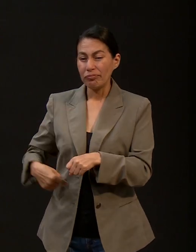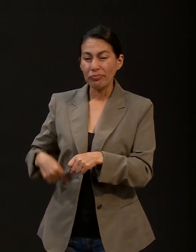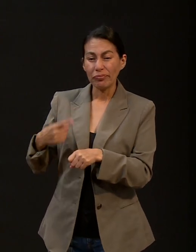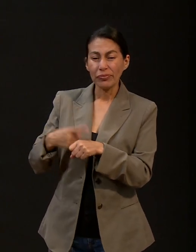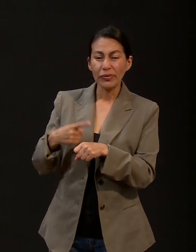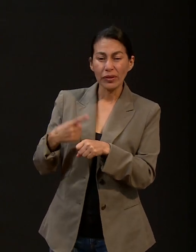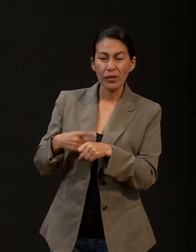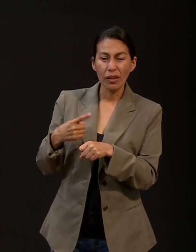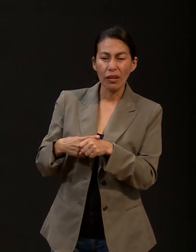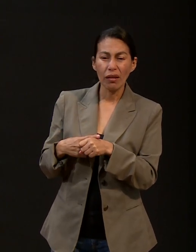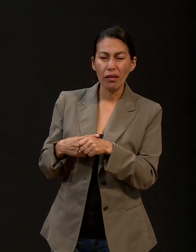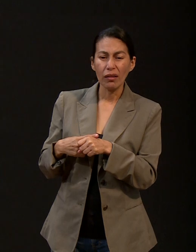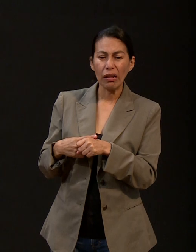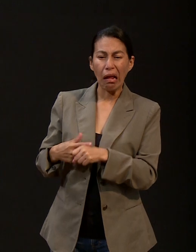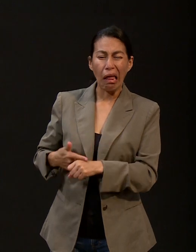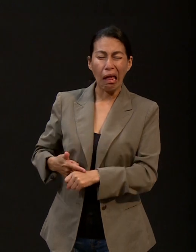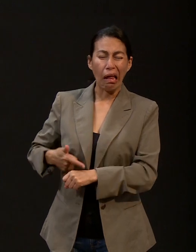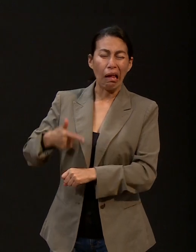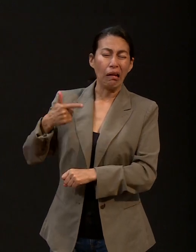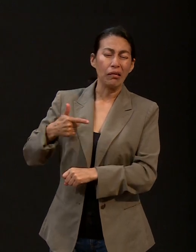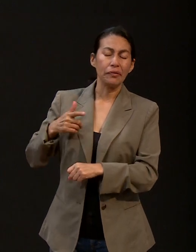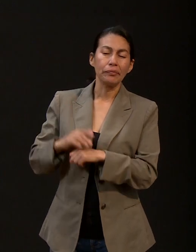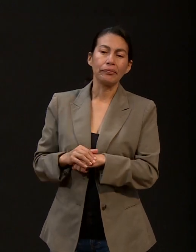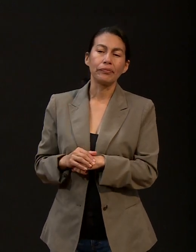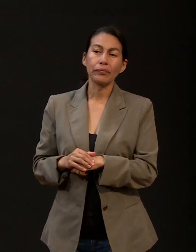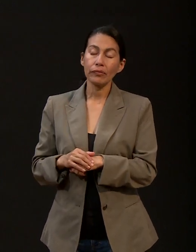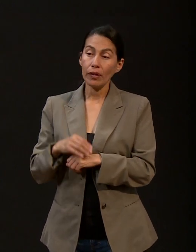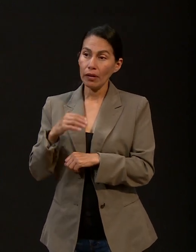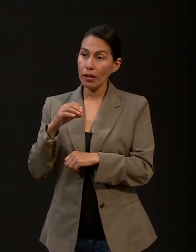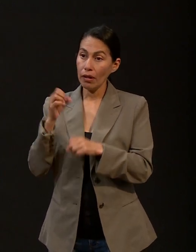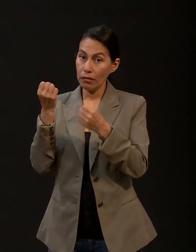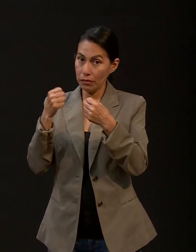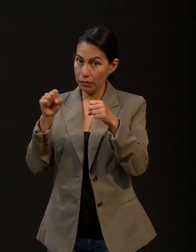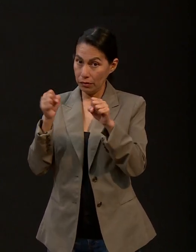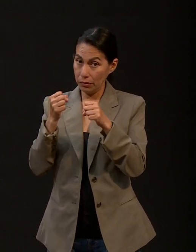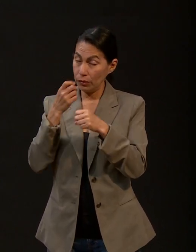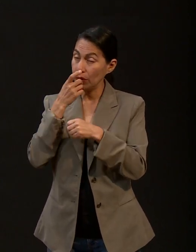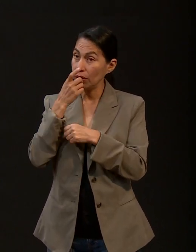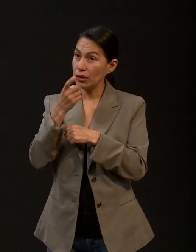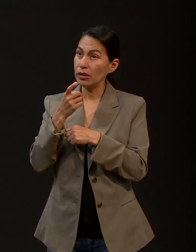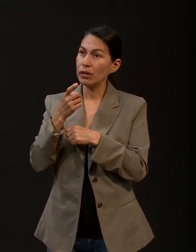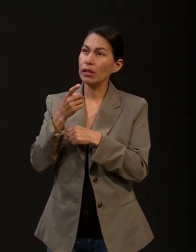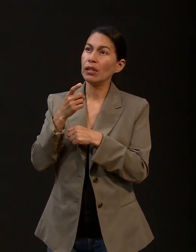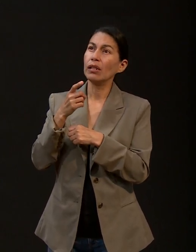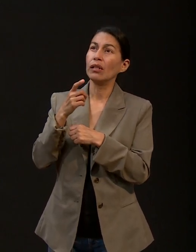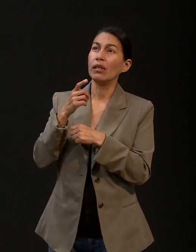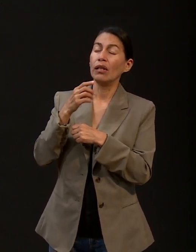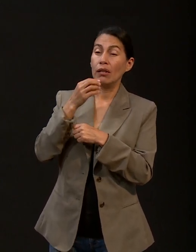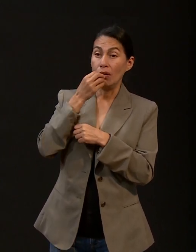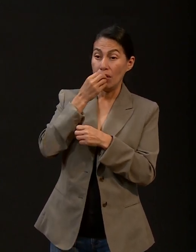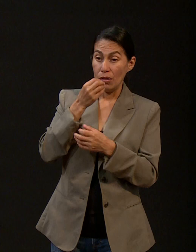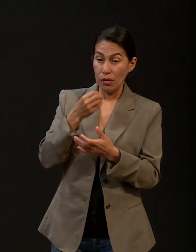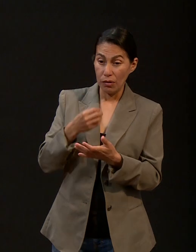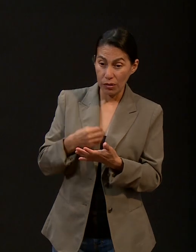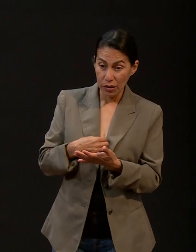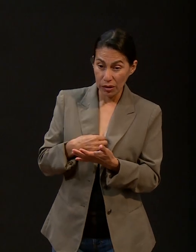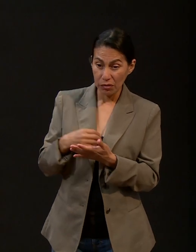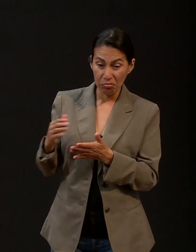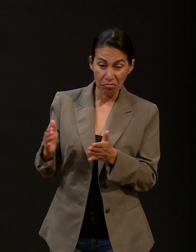como dice el Salmo 23, aunque ande en valle de sombra y de muerte, yo estaré contigo. Quizás en medio del